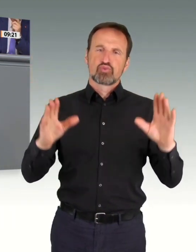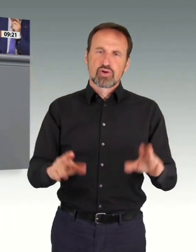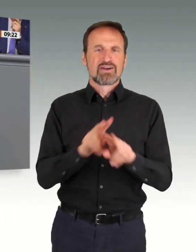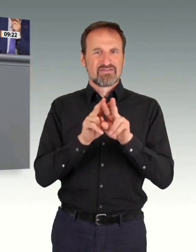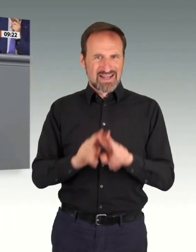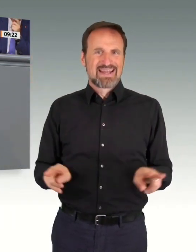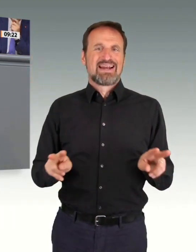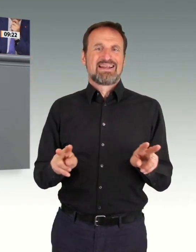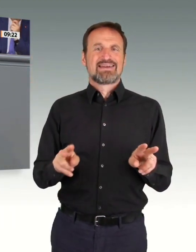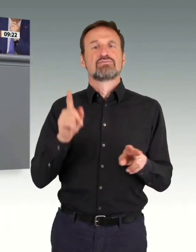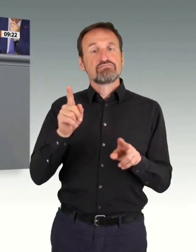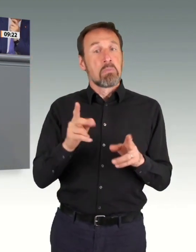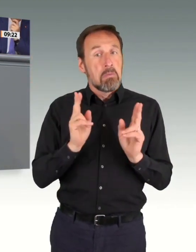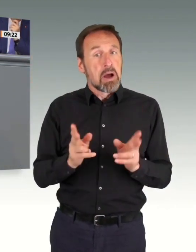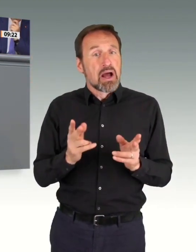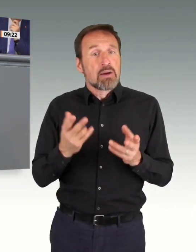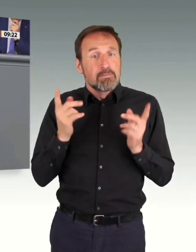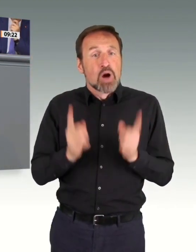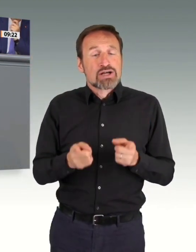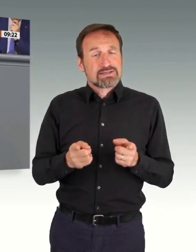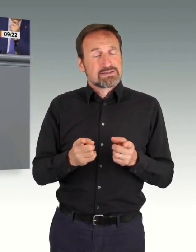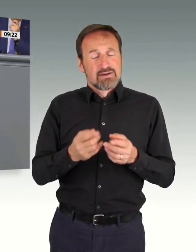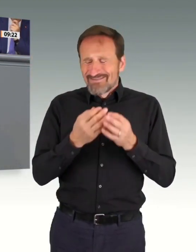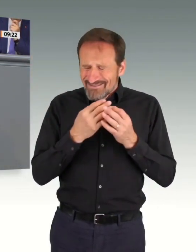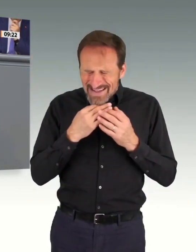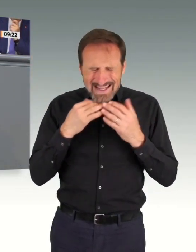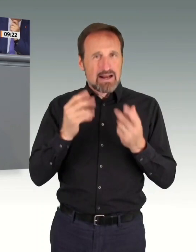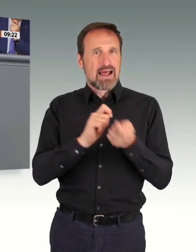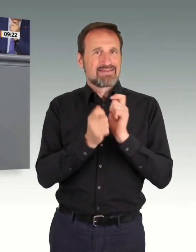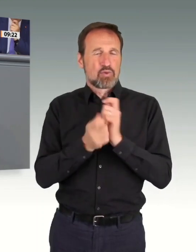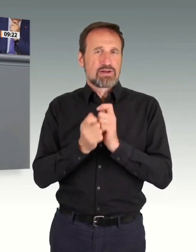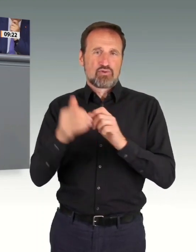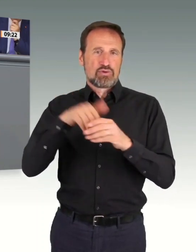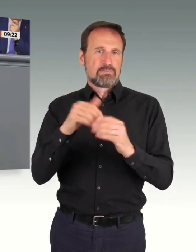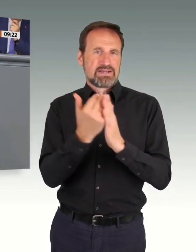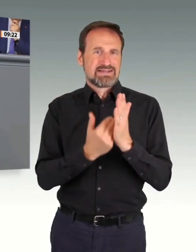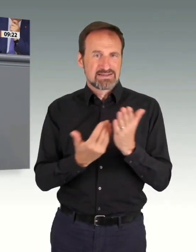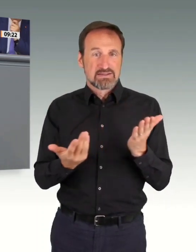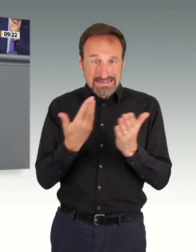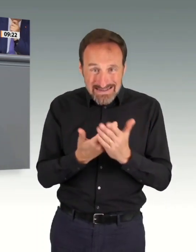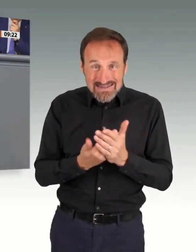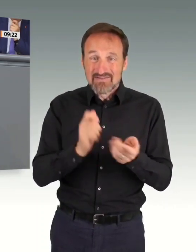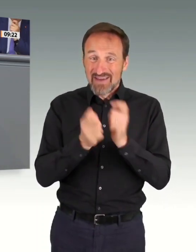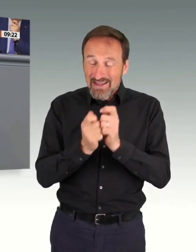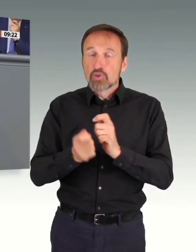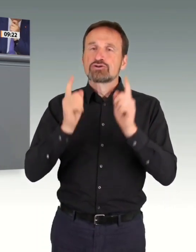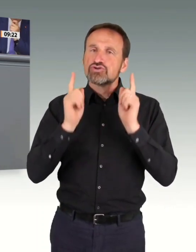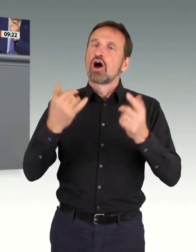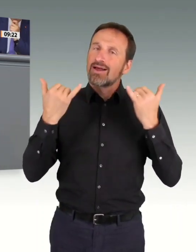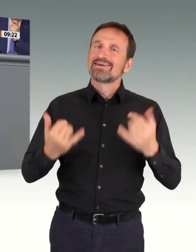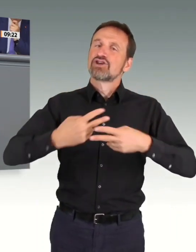Eingriffe in bestehendes Eigentum geben. Wir machen die richtige Reihenfolge bei Wärmeplanung und Heizgesetz,